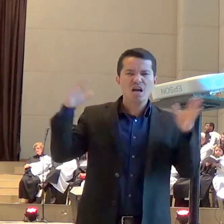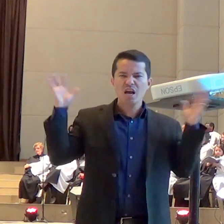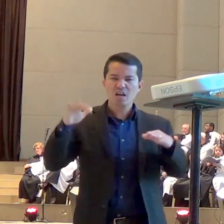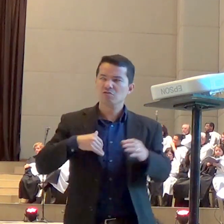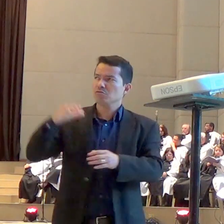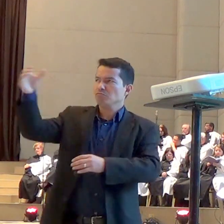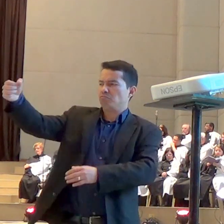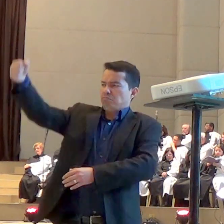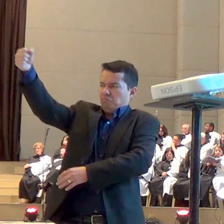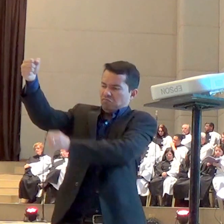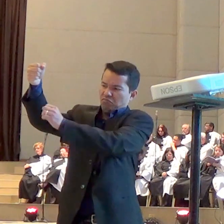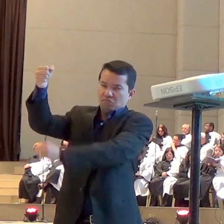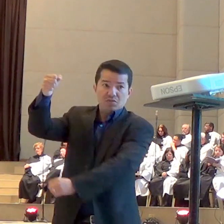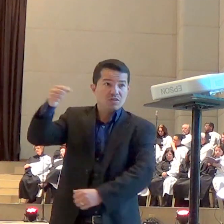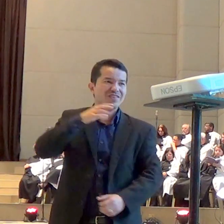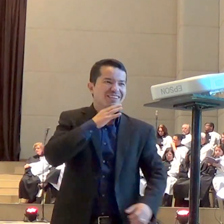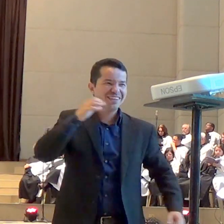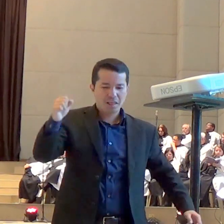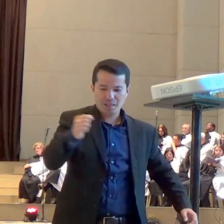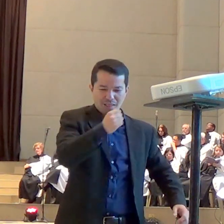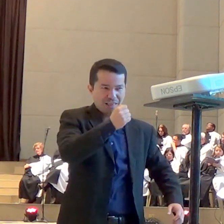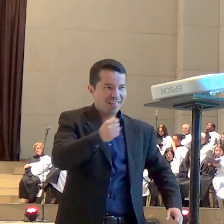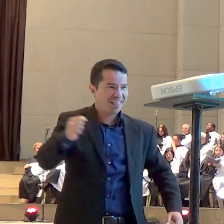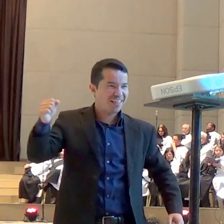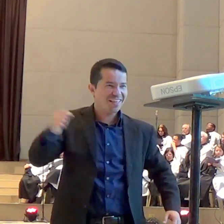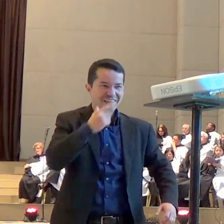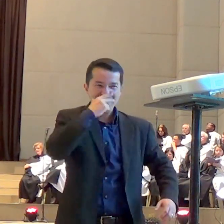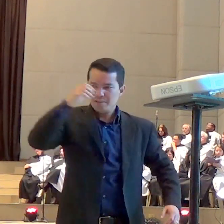vozes relâmpagos e terremotos